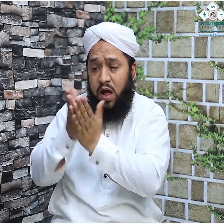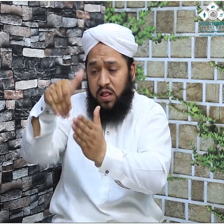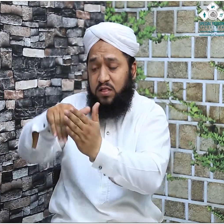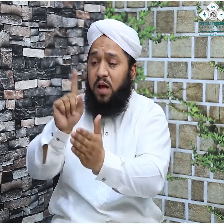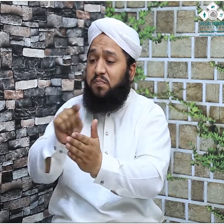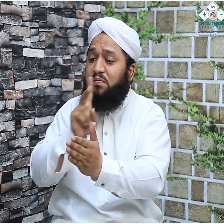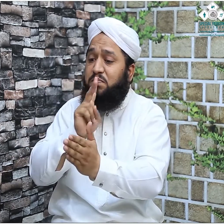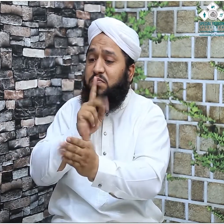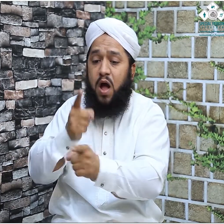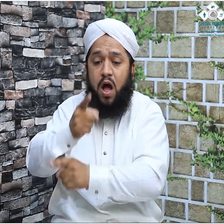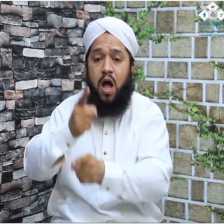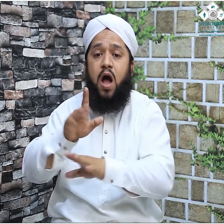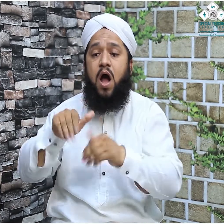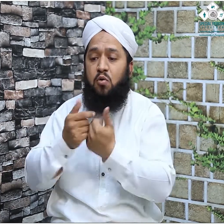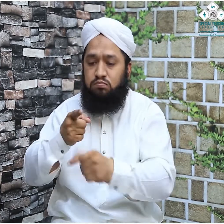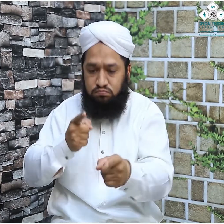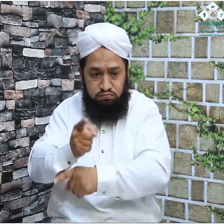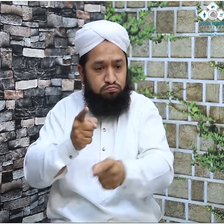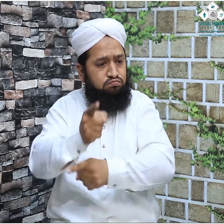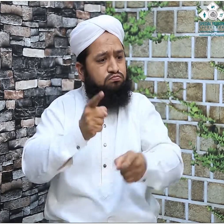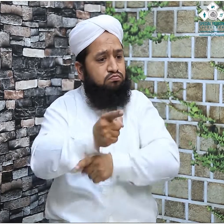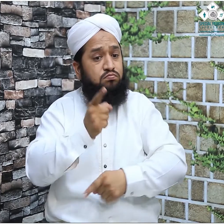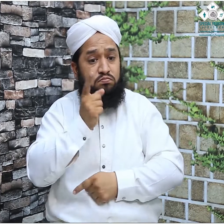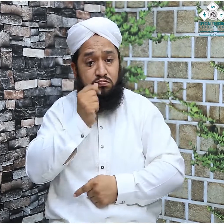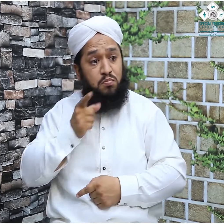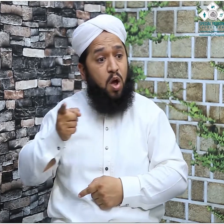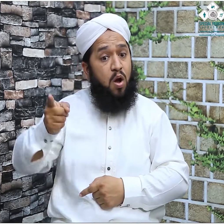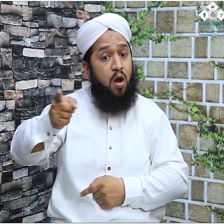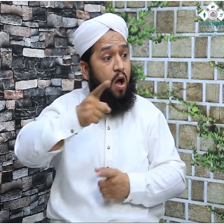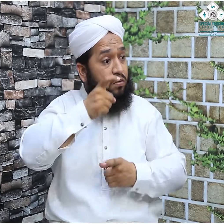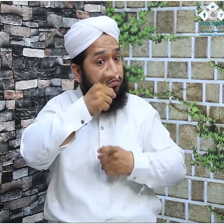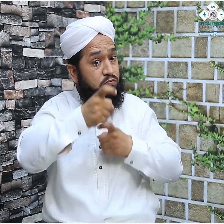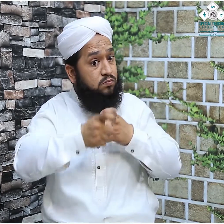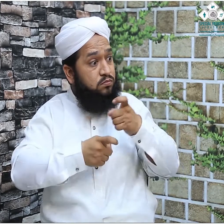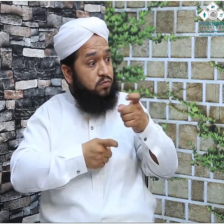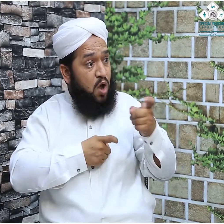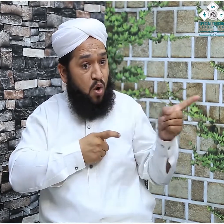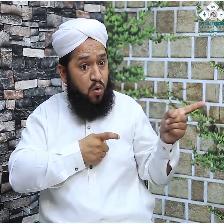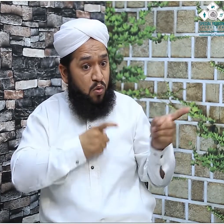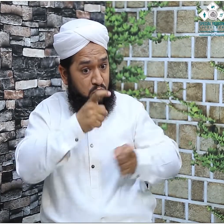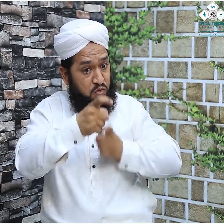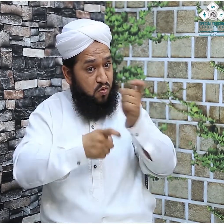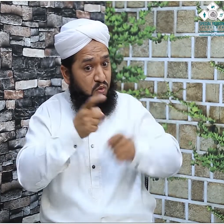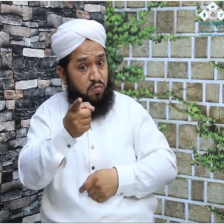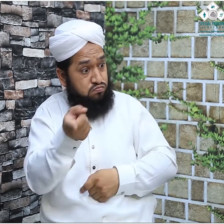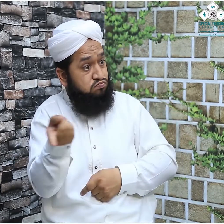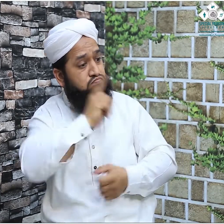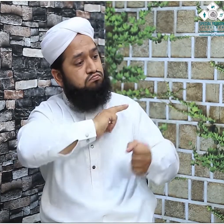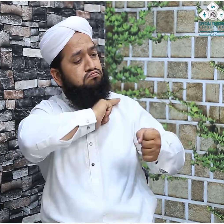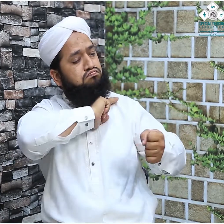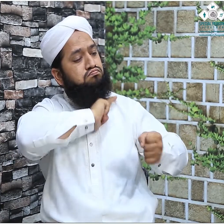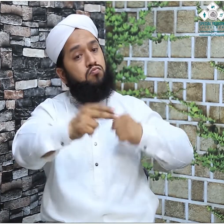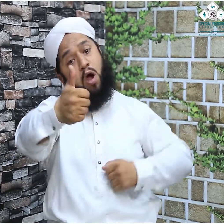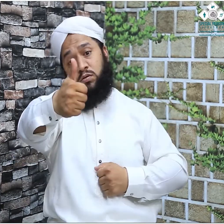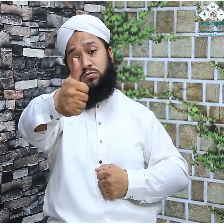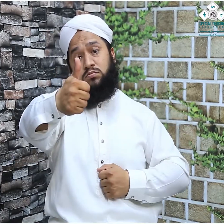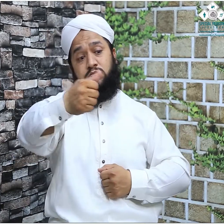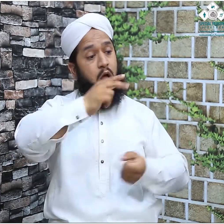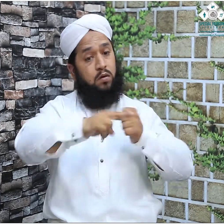کا خون تمہارے لیے حلال ہے خون ریزیاں مچانے میں اس قدر انتہا تک پہنچ جاتے تھے کہ کرامتہ جس